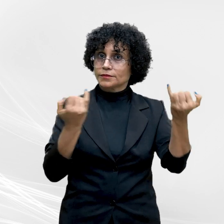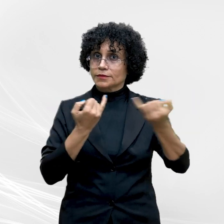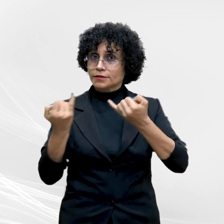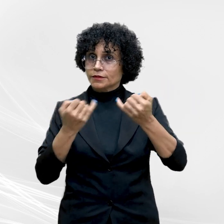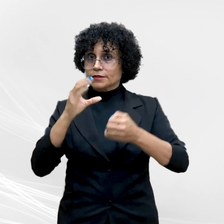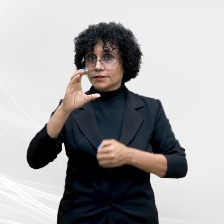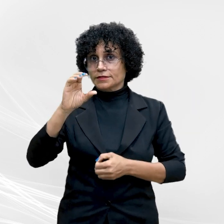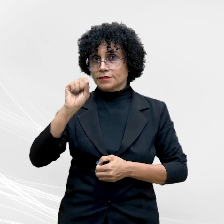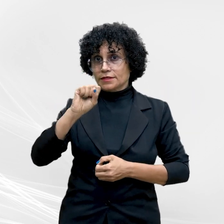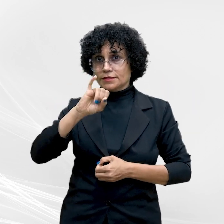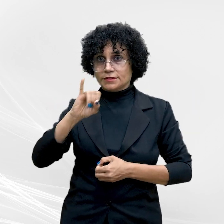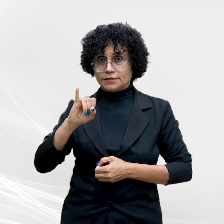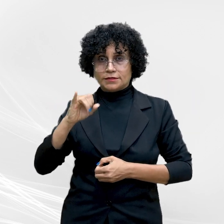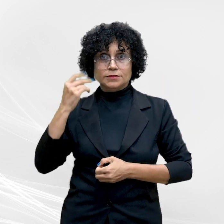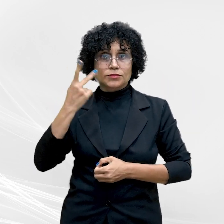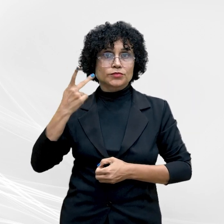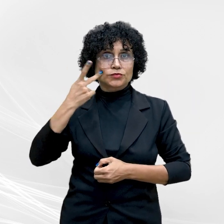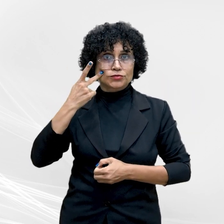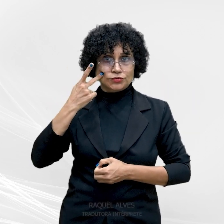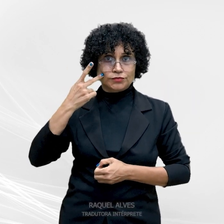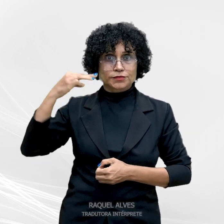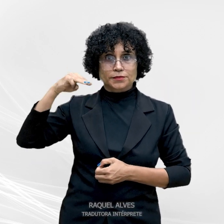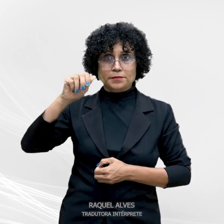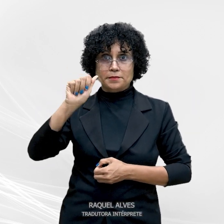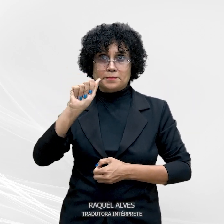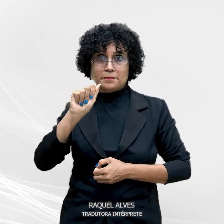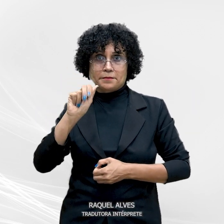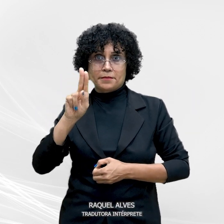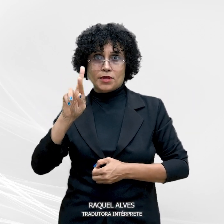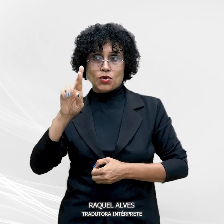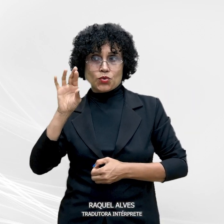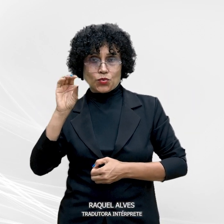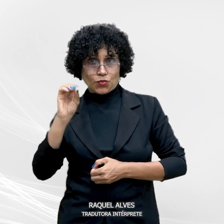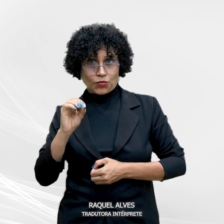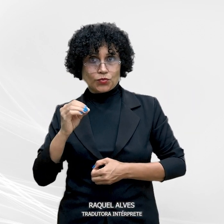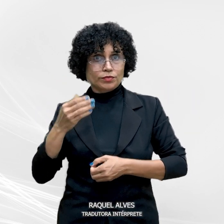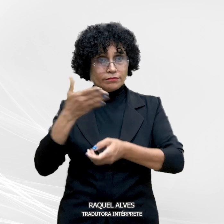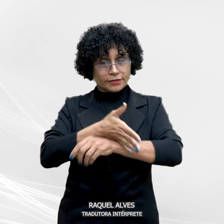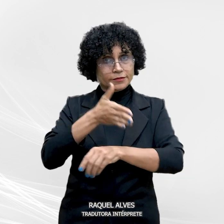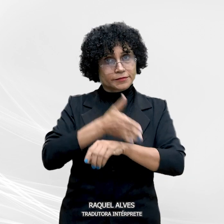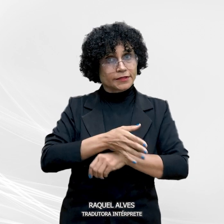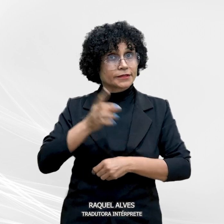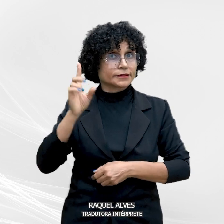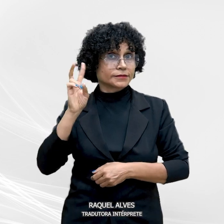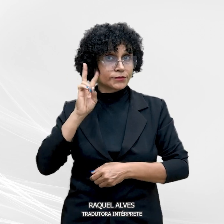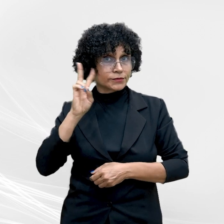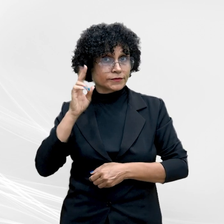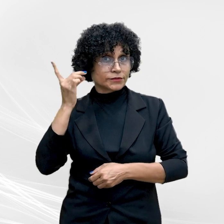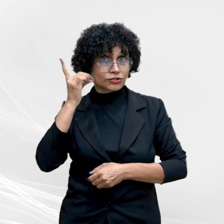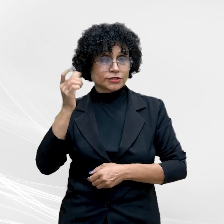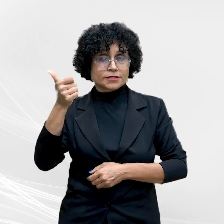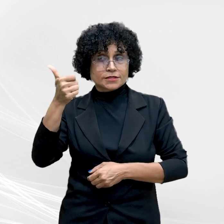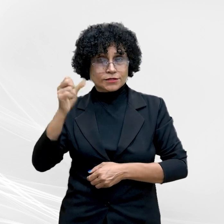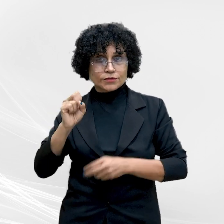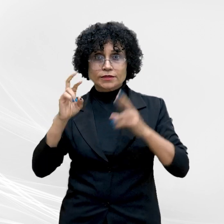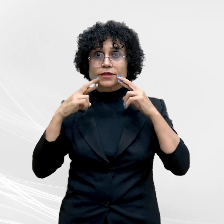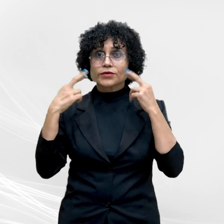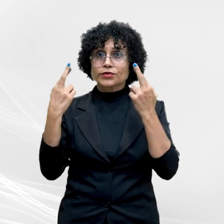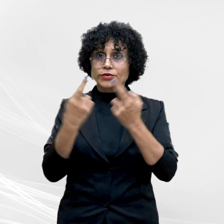CSI, promotor de justiça, Mauro Zaki, participaram nesta segunda-feira, 18, de reunião promovida pelo Conselho